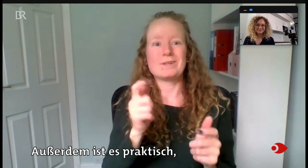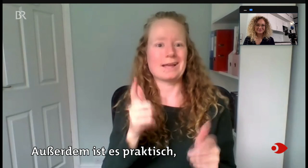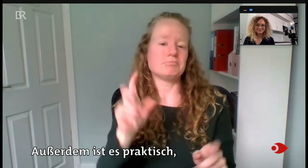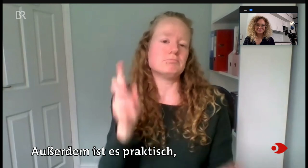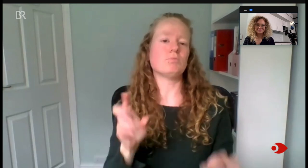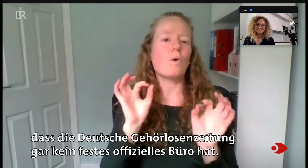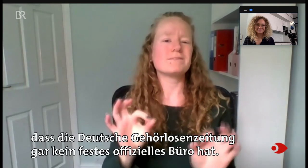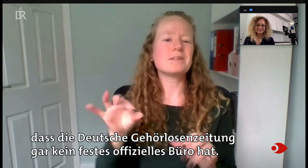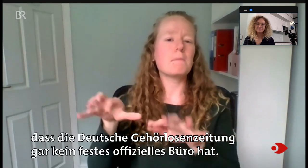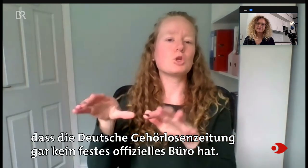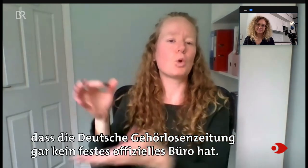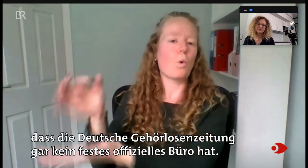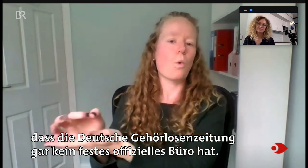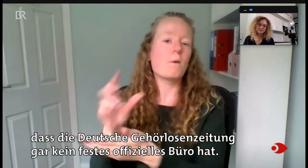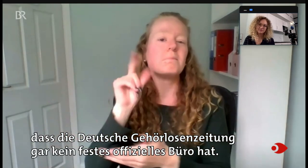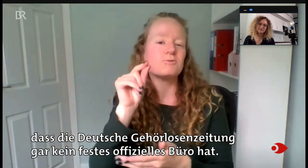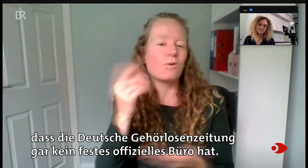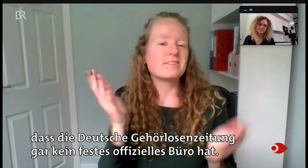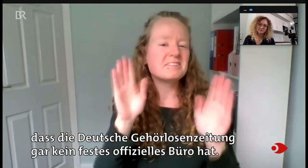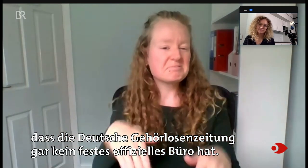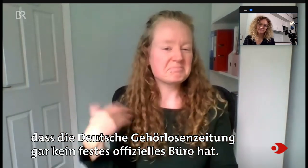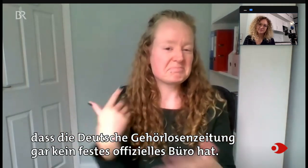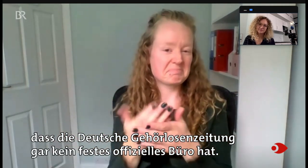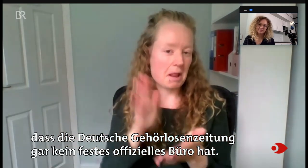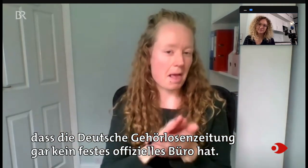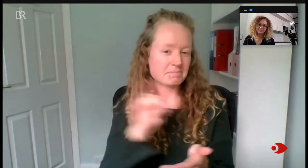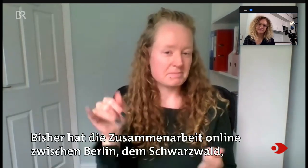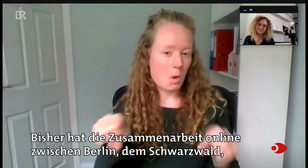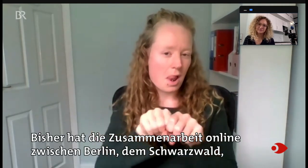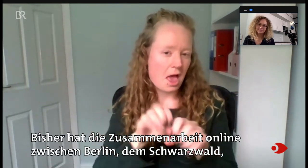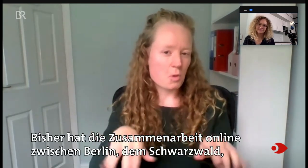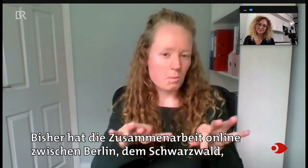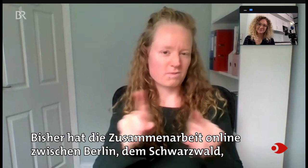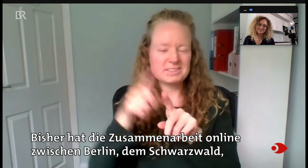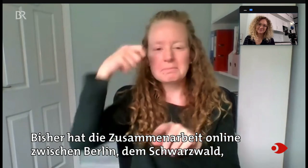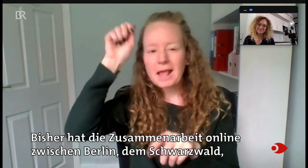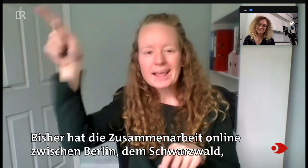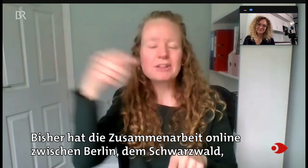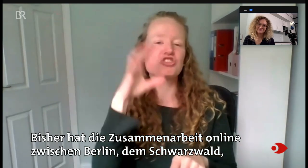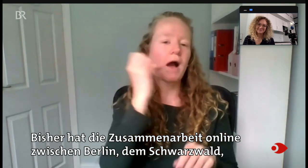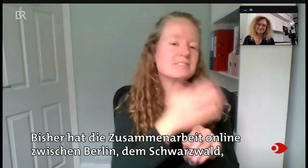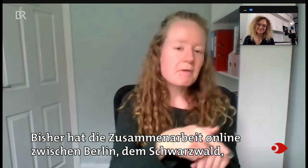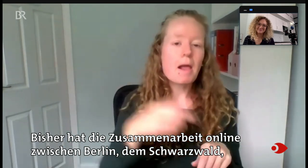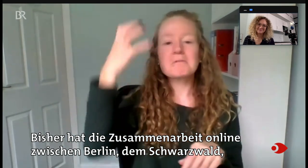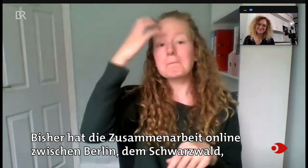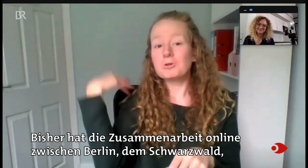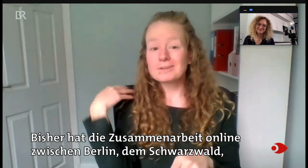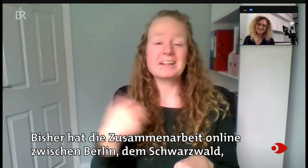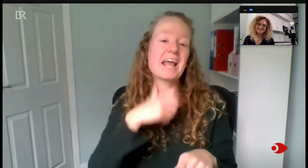praktisch, dass die Deutsche Gehörlosenzeitung gar kein festes, offizielles Büro hat. Bisher hat die Zusammenarbeit online zwischen Berlin, dem Schwarzwald,